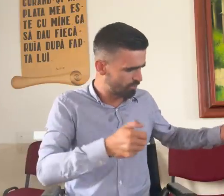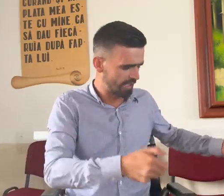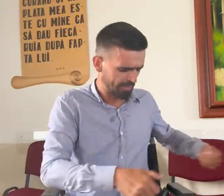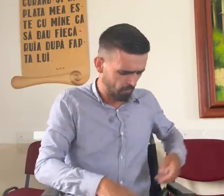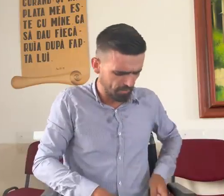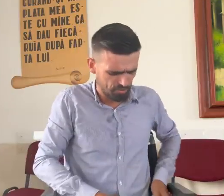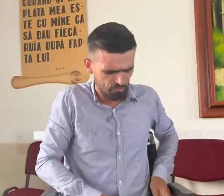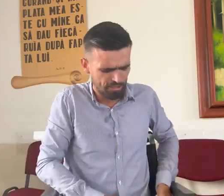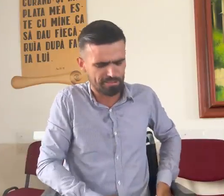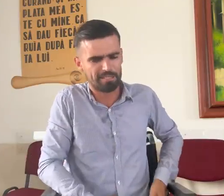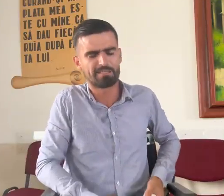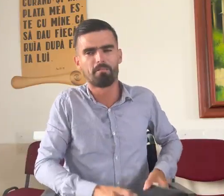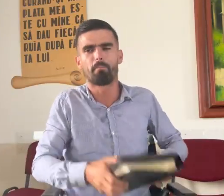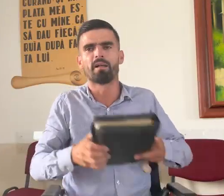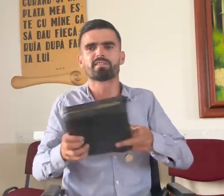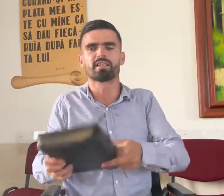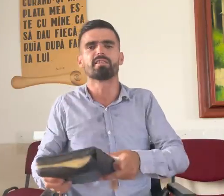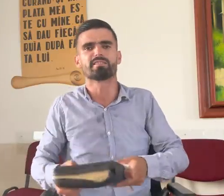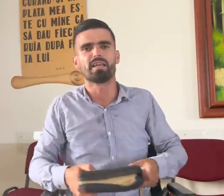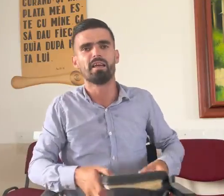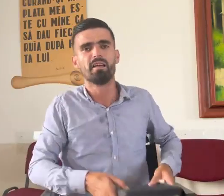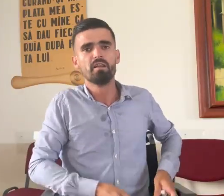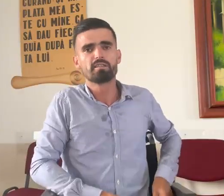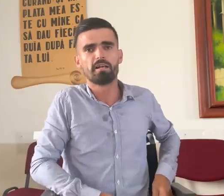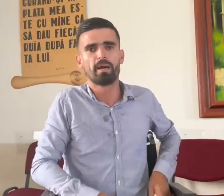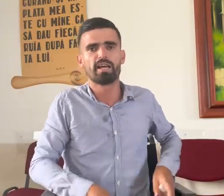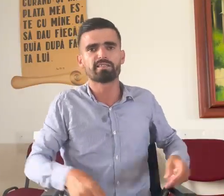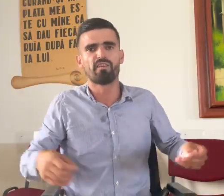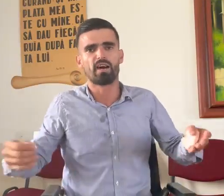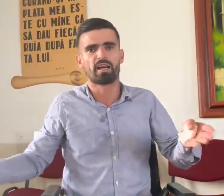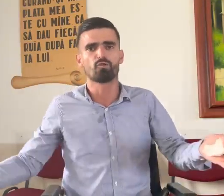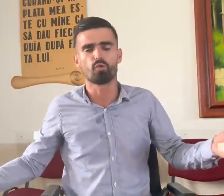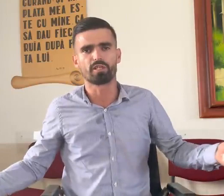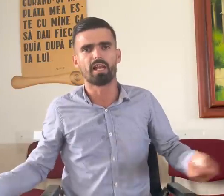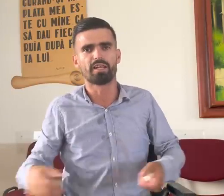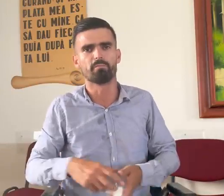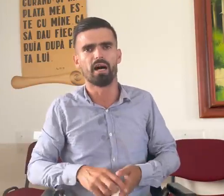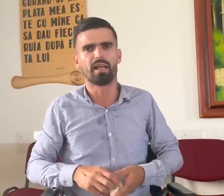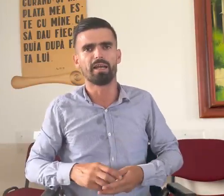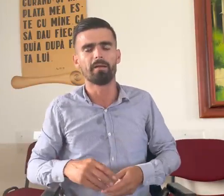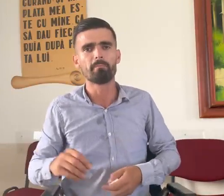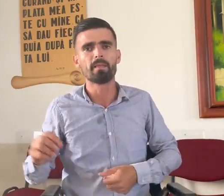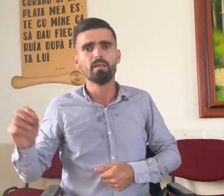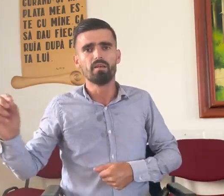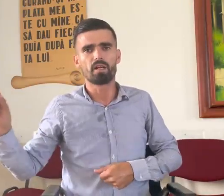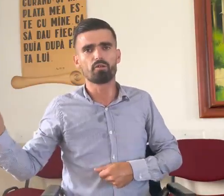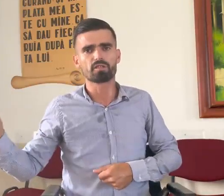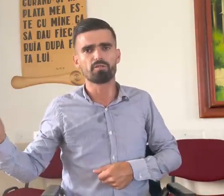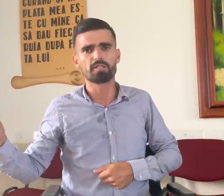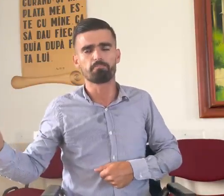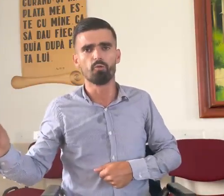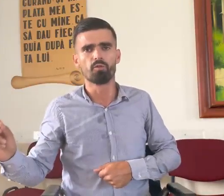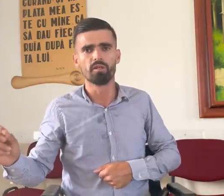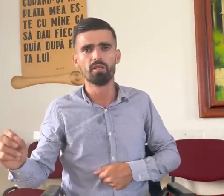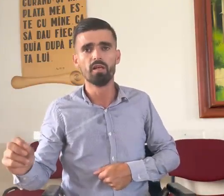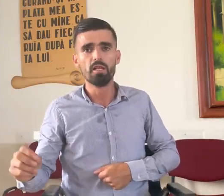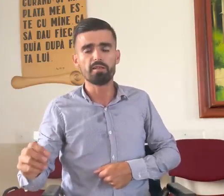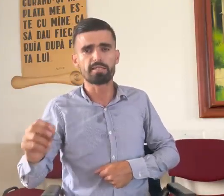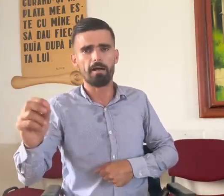trusa din obișnuință să mă panseze, să mă ies afară în curte la animale. Vreau să vă spun, s-a